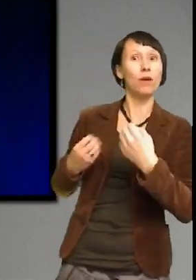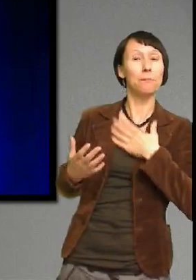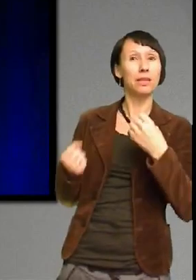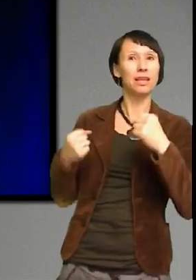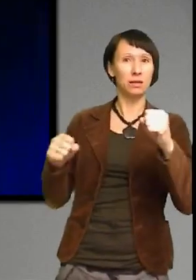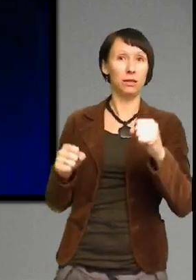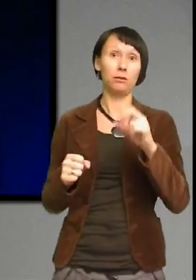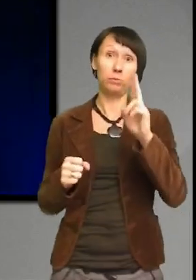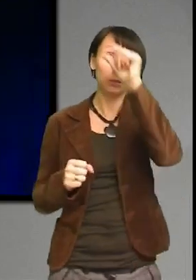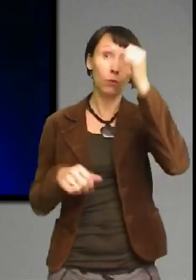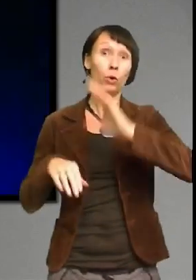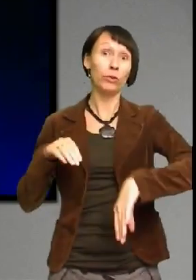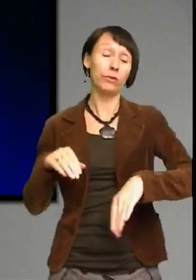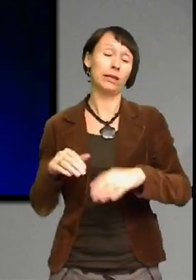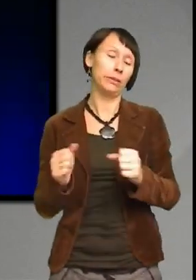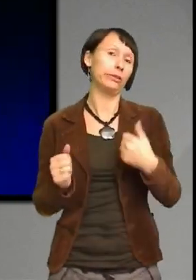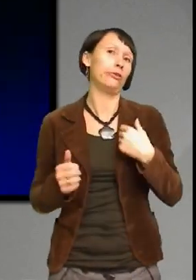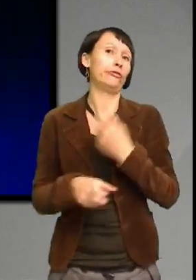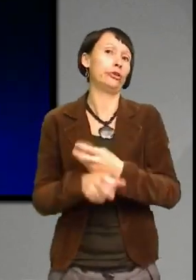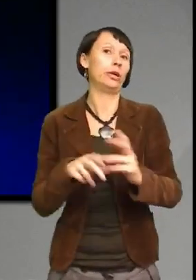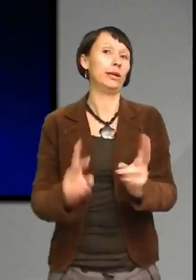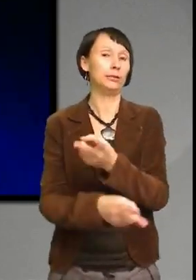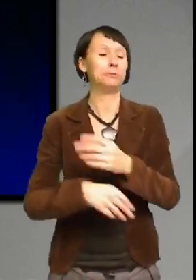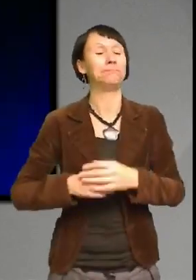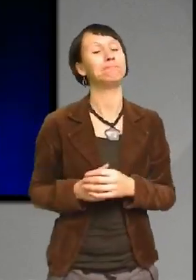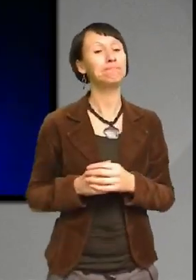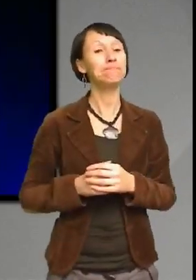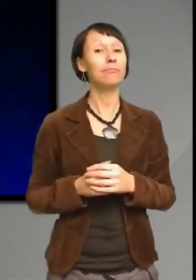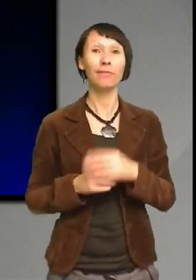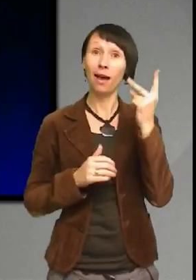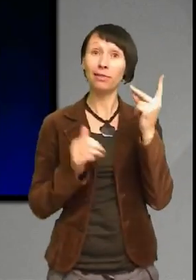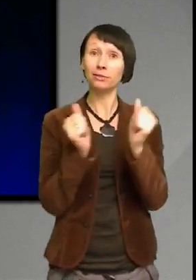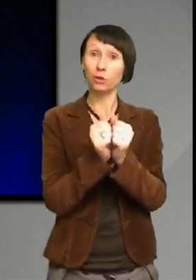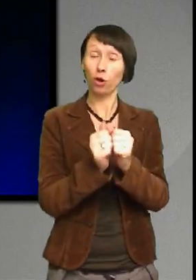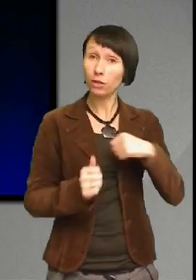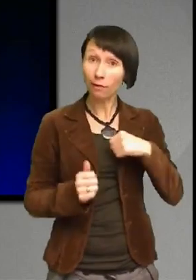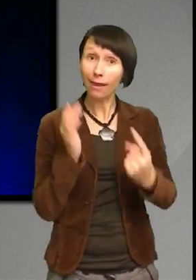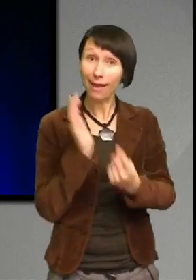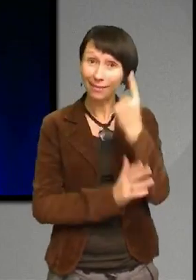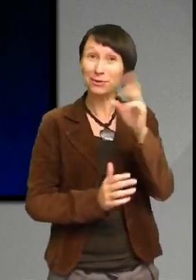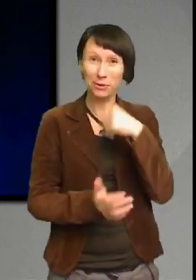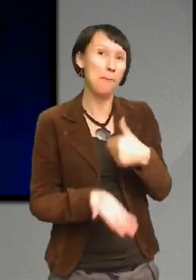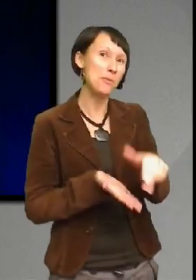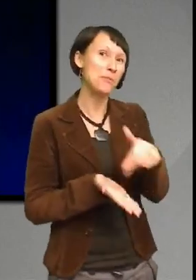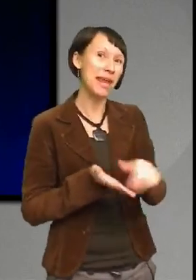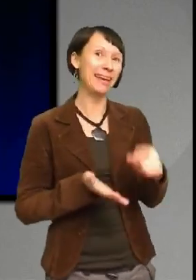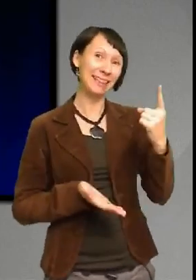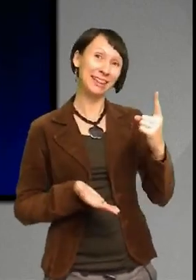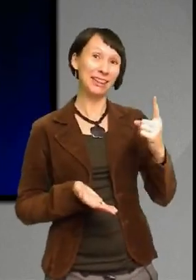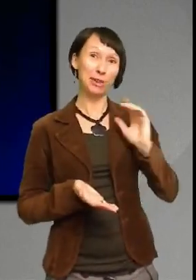En annan trevlig sak som hände när jag var ute och gick. Det var att en äldre hundtokig dam kom fram. Hon började prata om